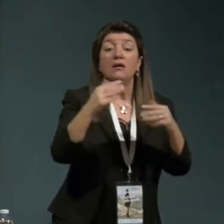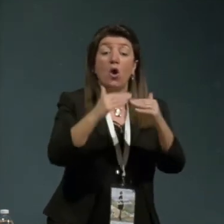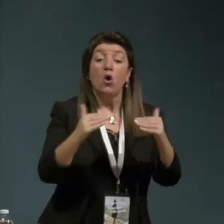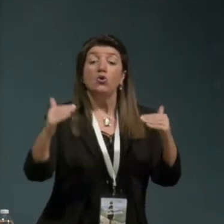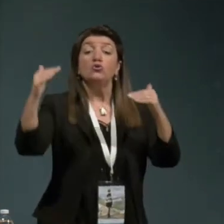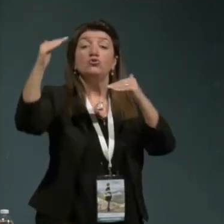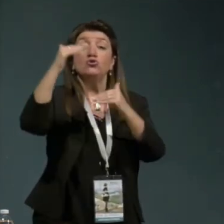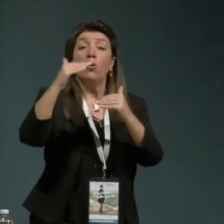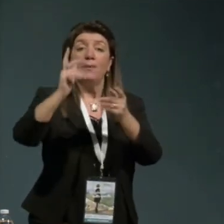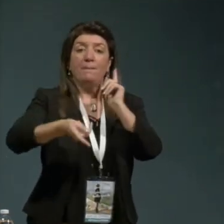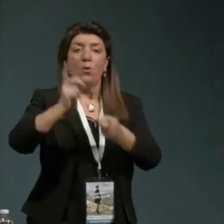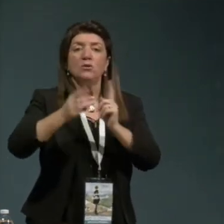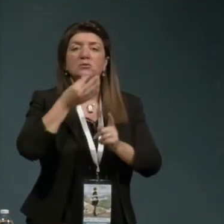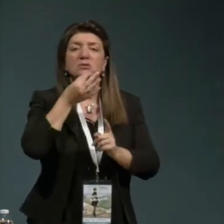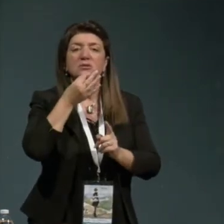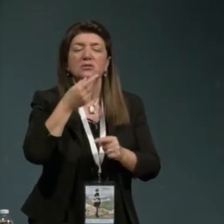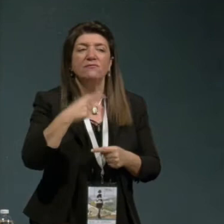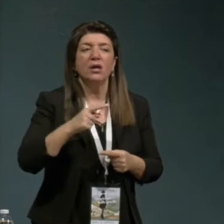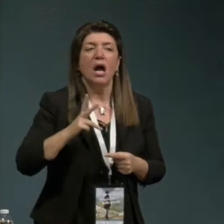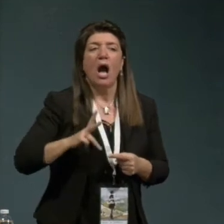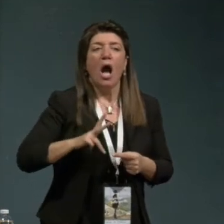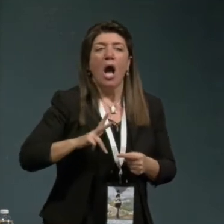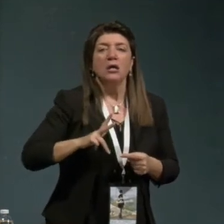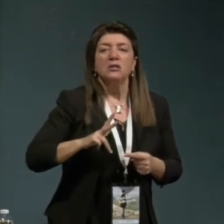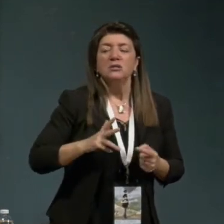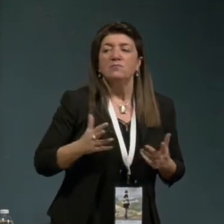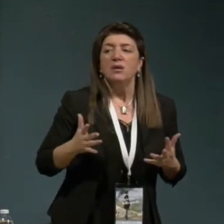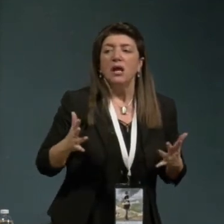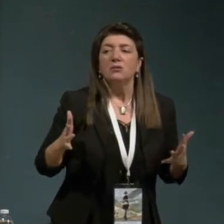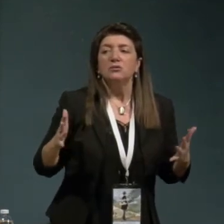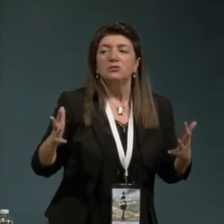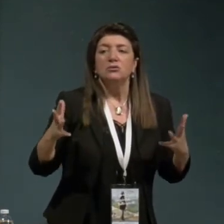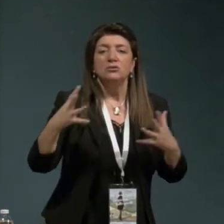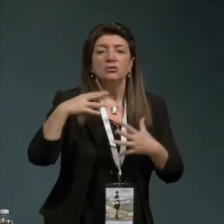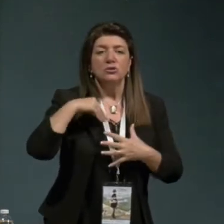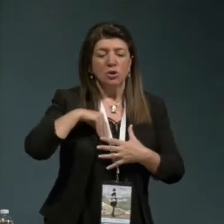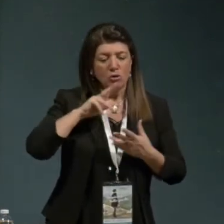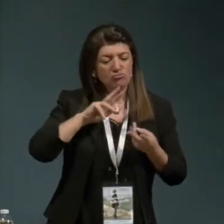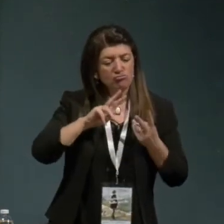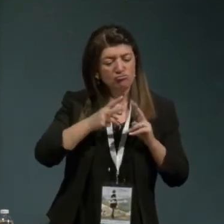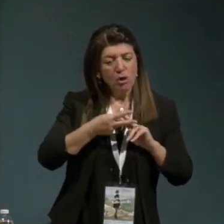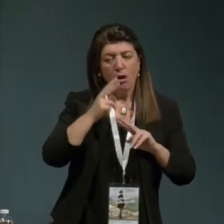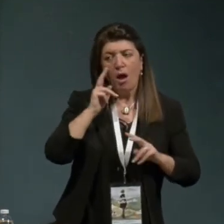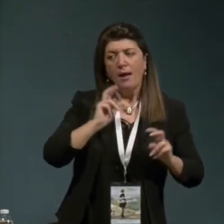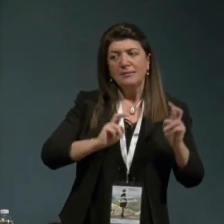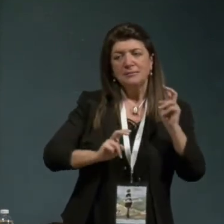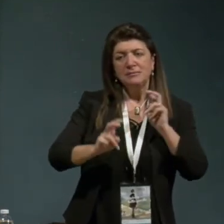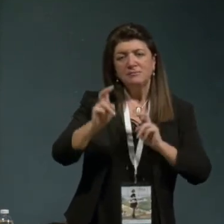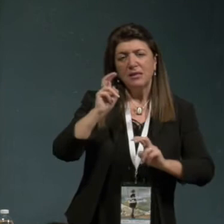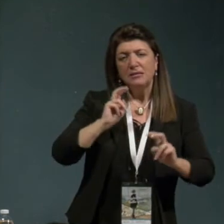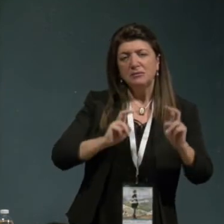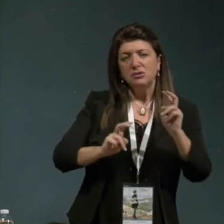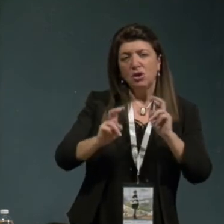esistenziale sta cercando un'espressione una su